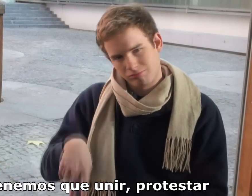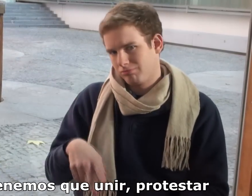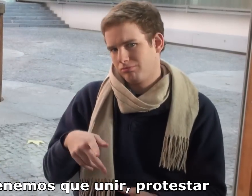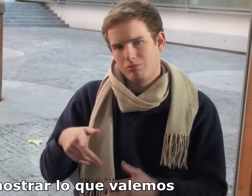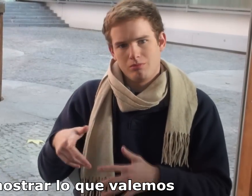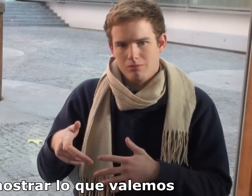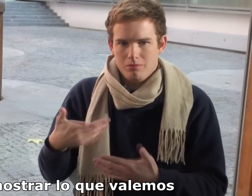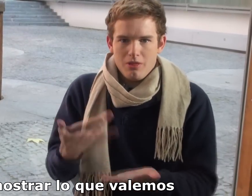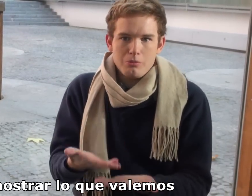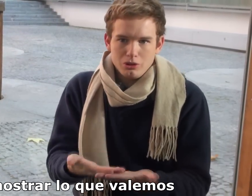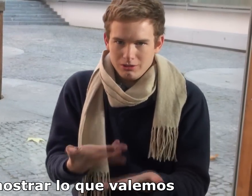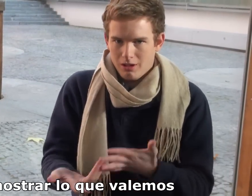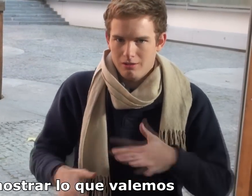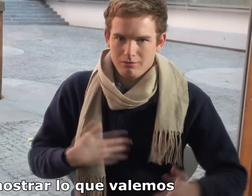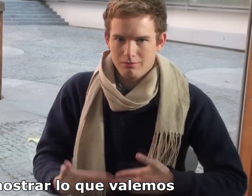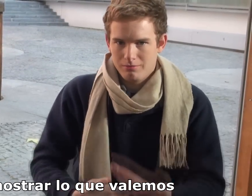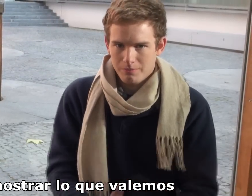protestar y demostrar lo que valemos.